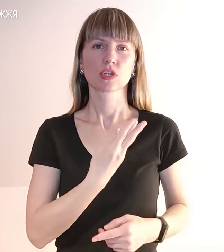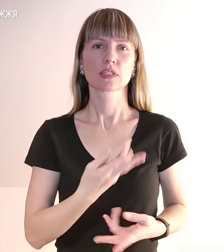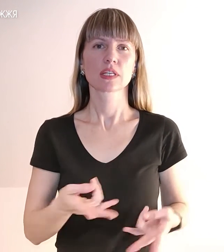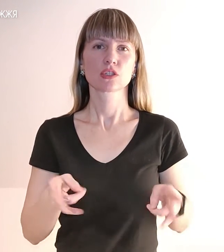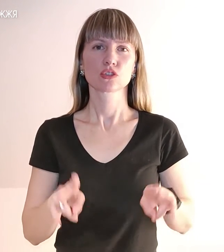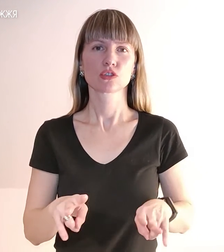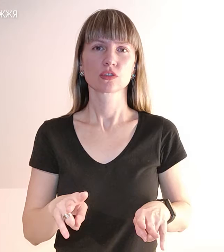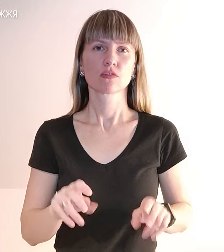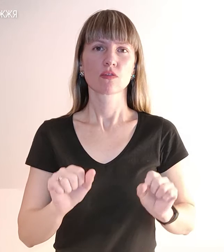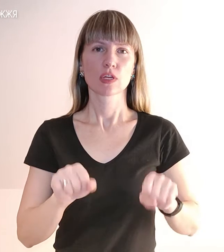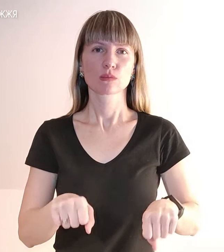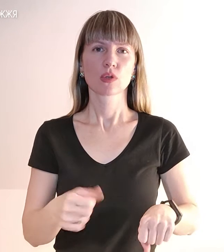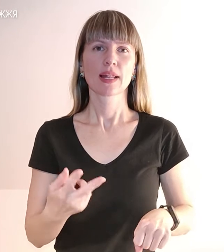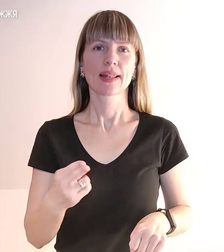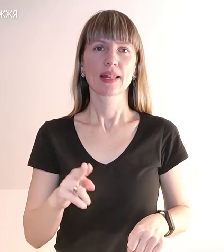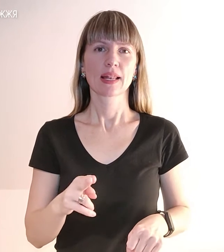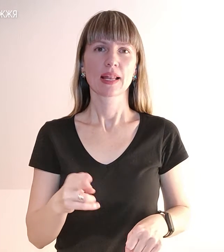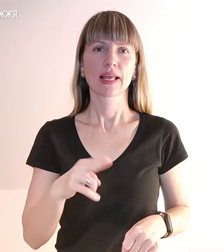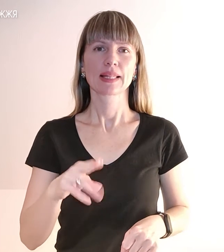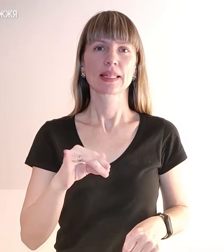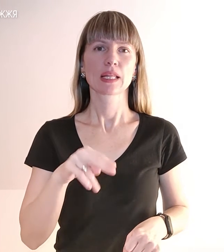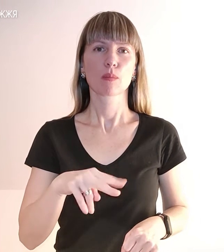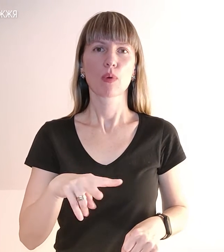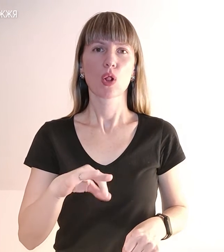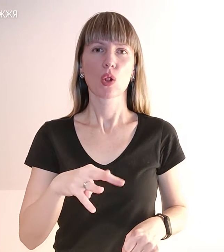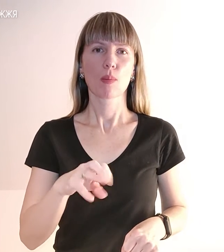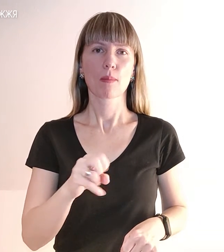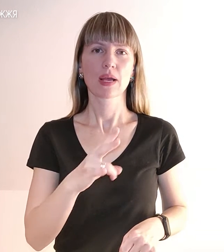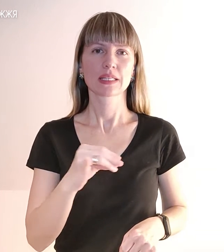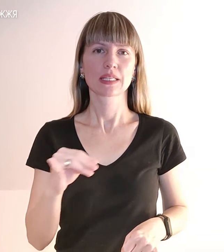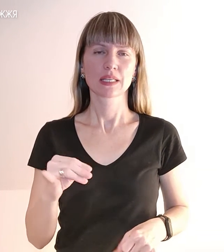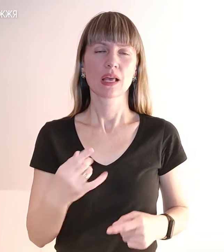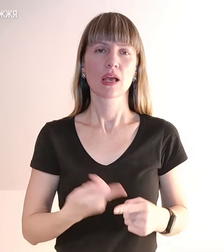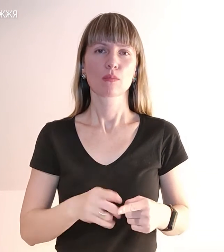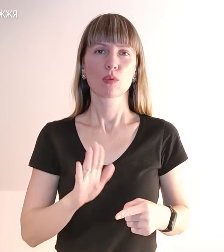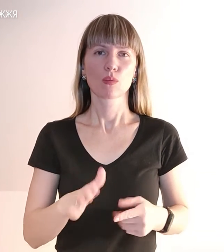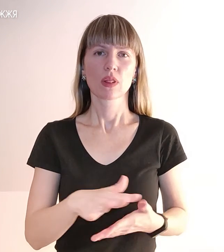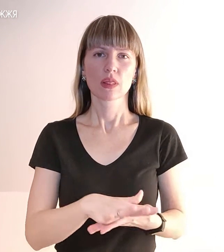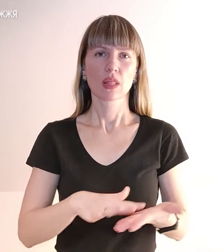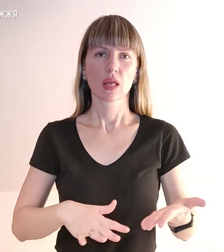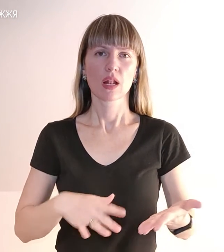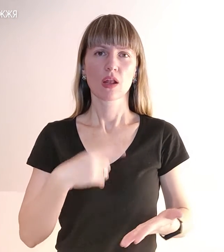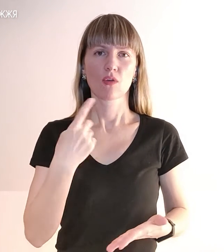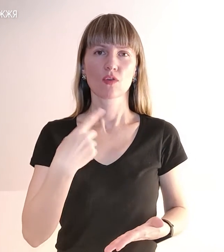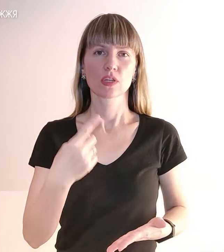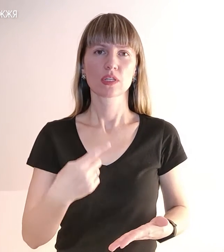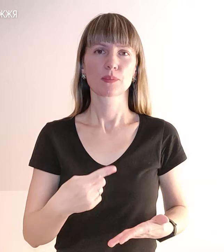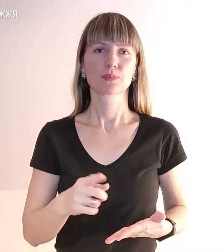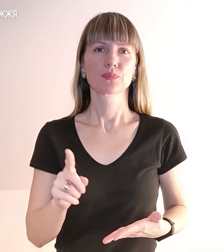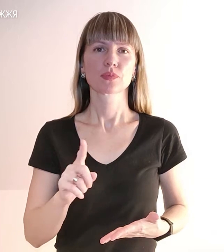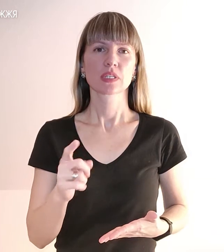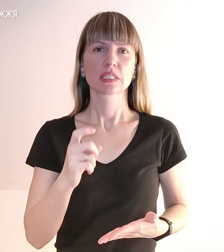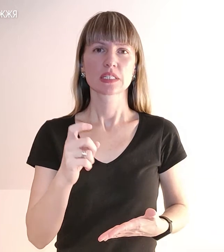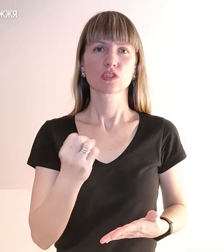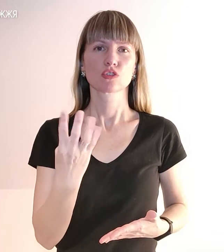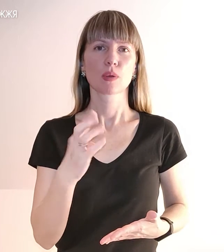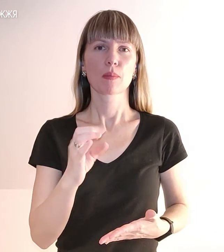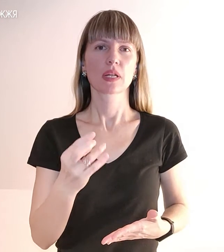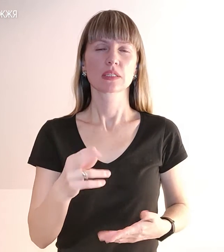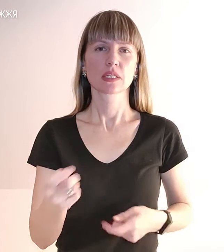шанс для дипломатії. Трохи детальніше про це будемо говорити далі. З 14 березня Департамент освіти